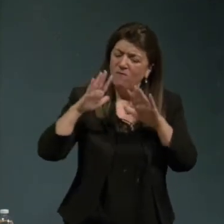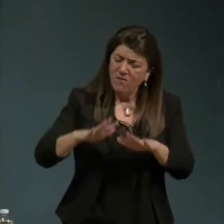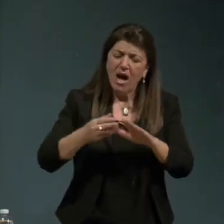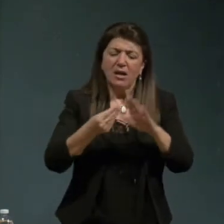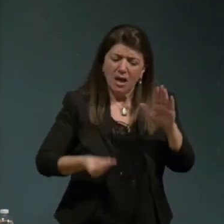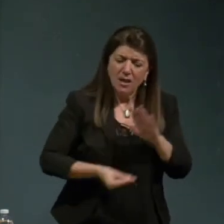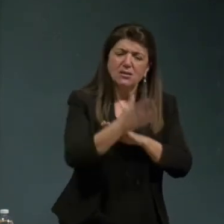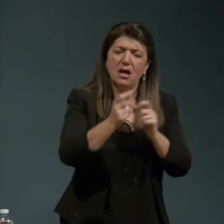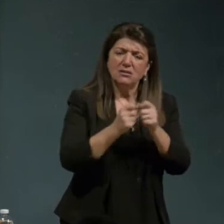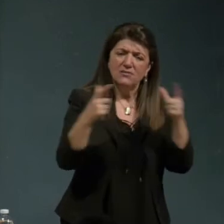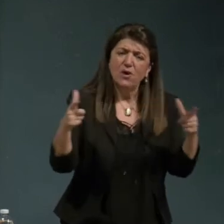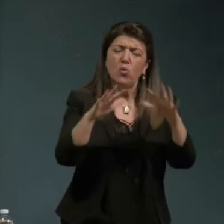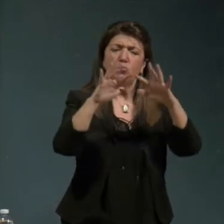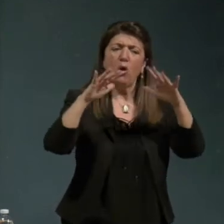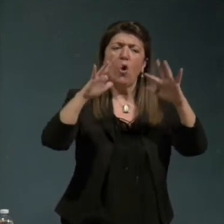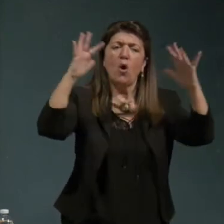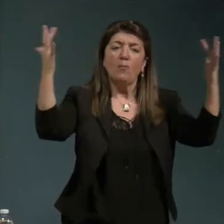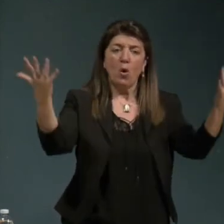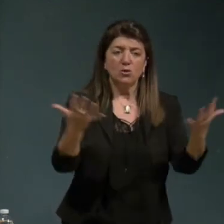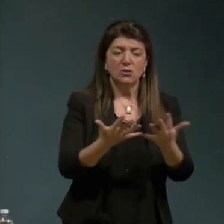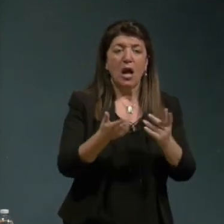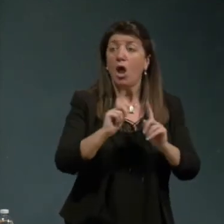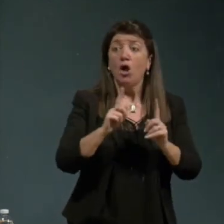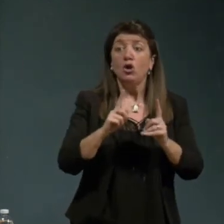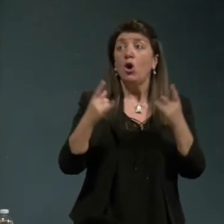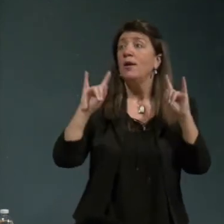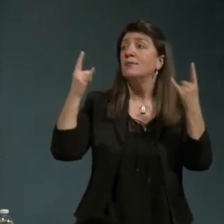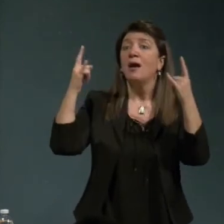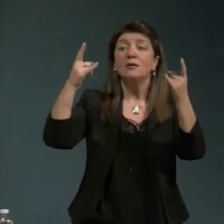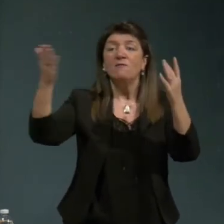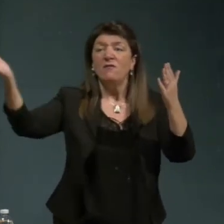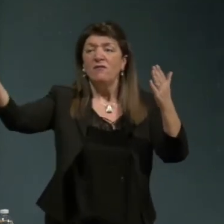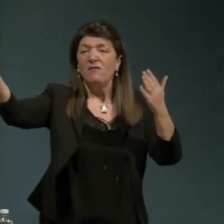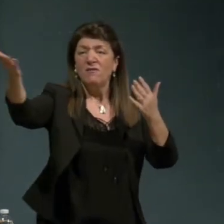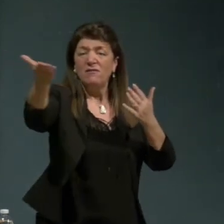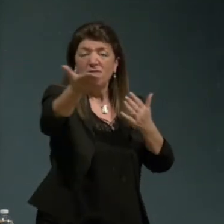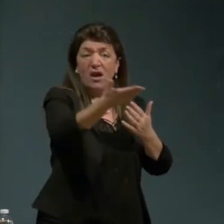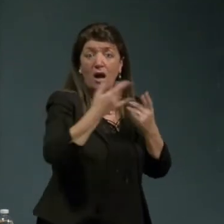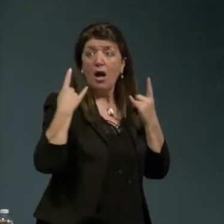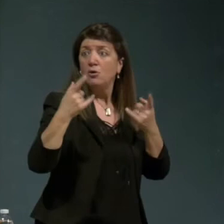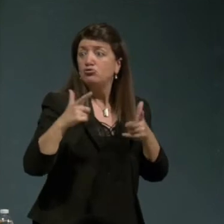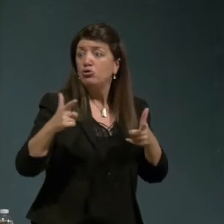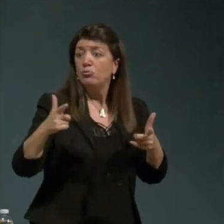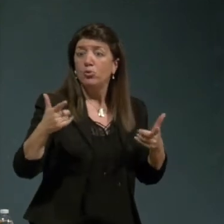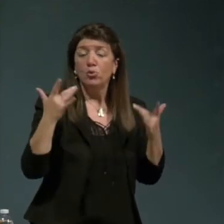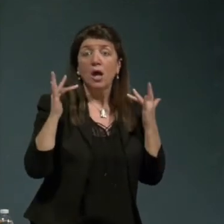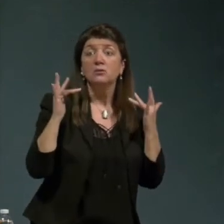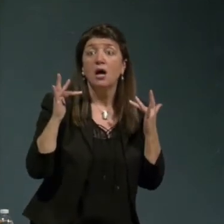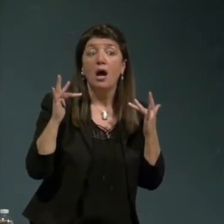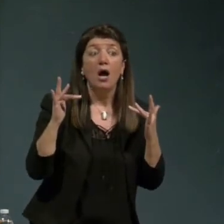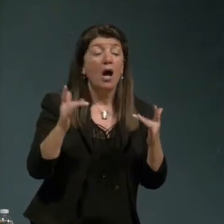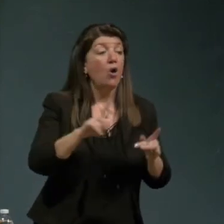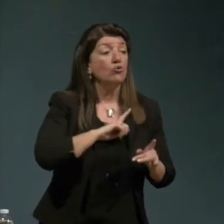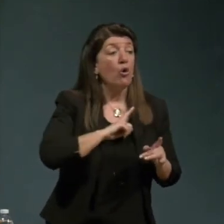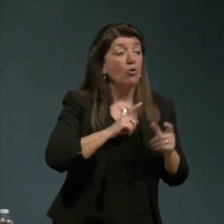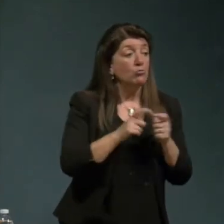che tende a fare la desertificazione di molte regioni del nostro paese a cominciare